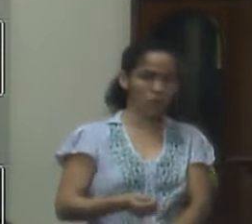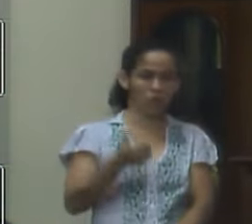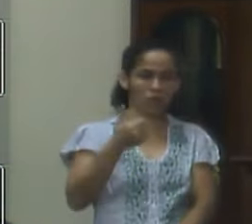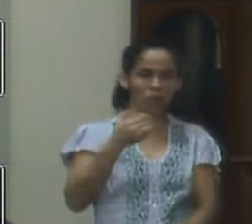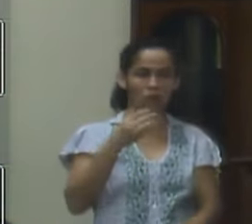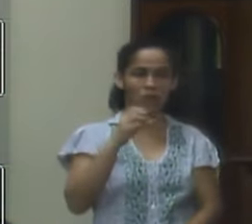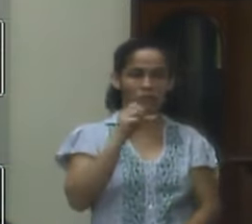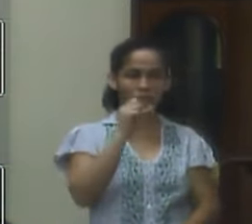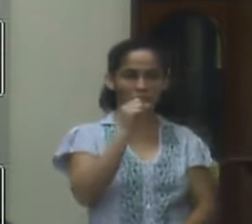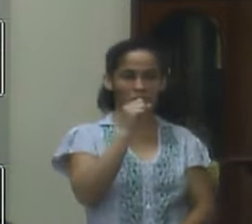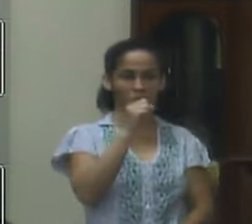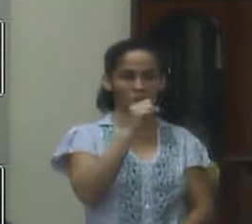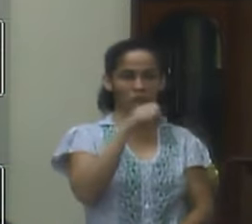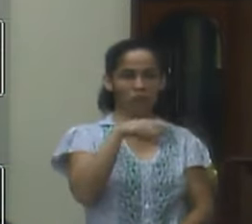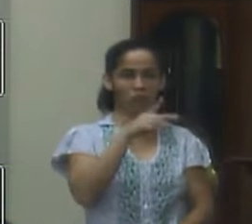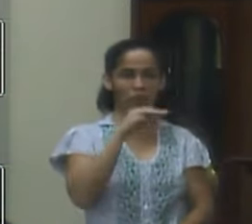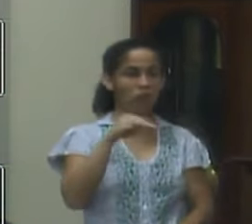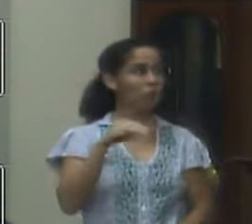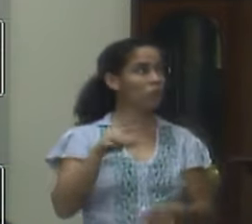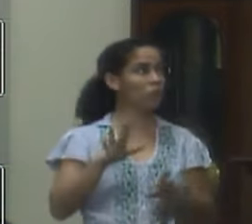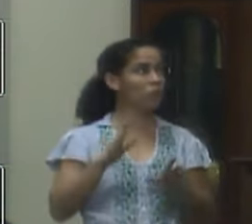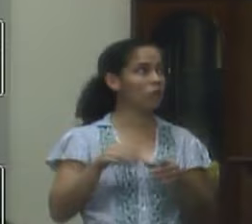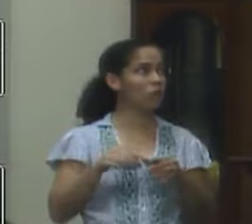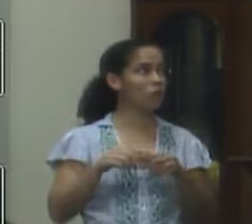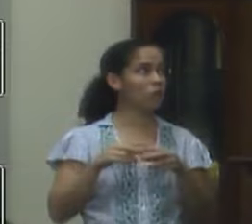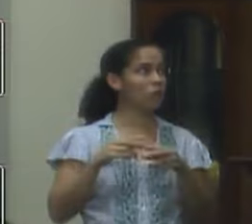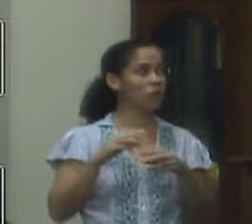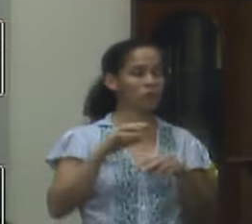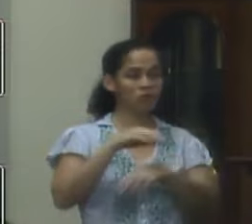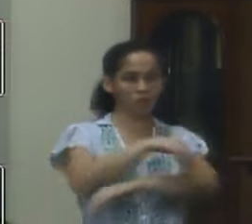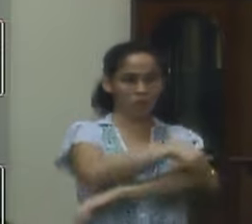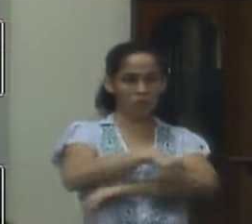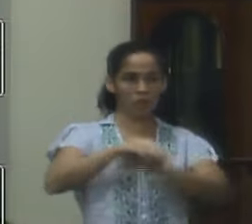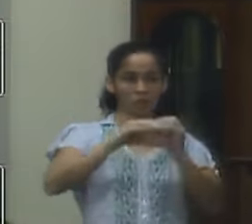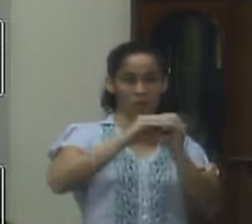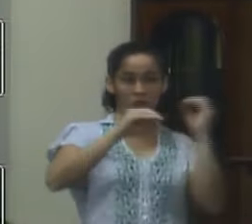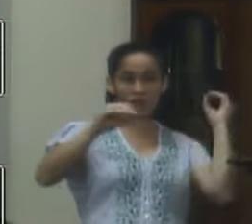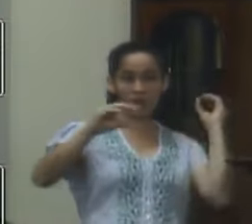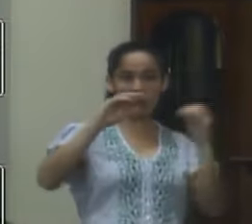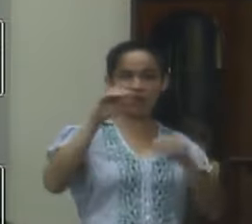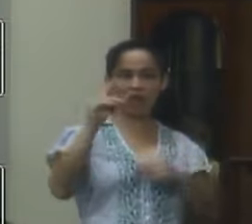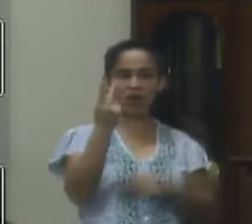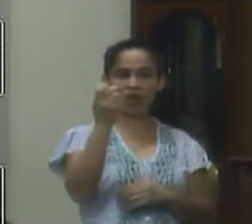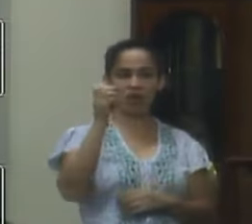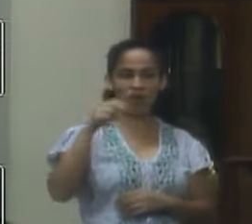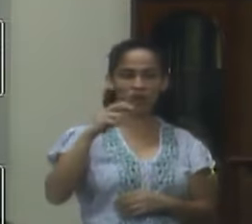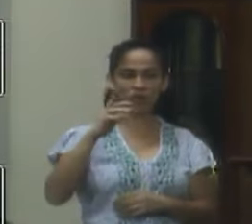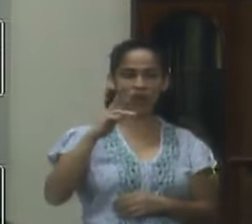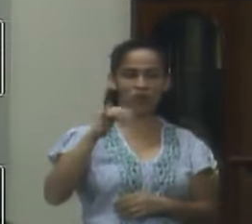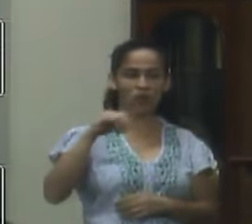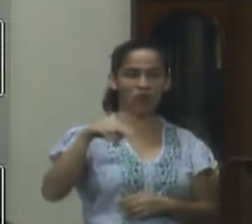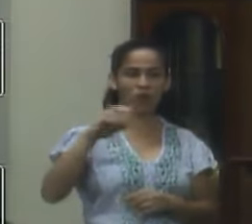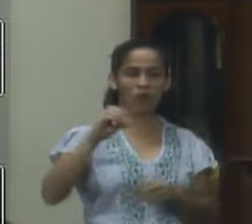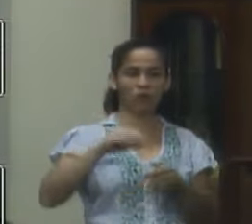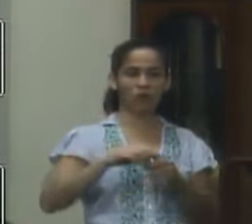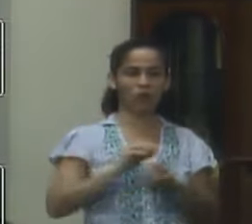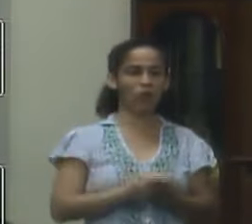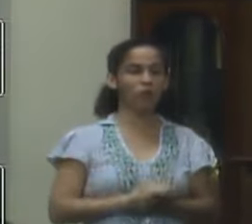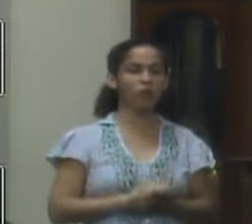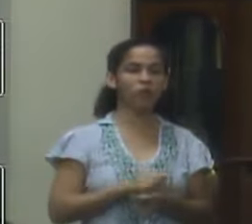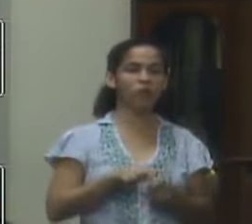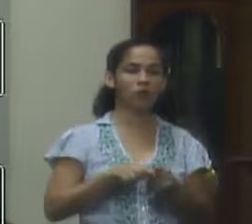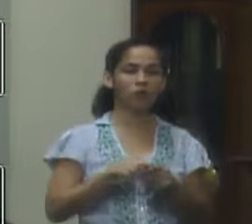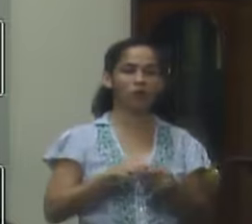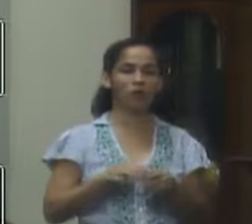de trem turístico muito bem já encaminhado pelo engenheiro Bento pelo engenheiro Jorginho todo o trajeto inclusive nós vamos quarta